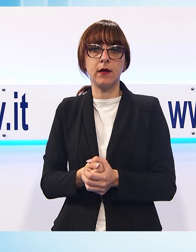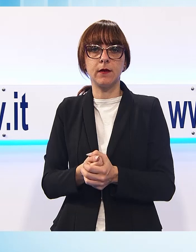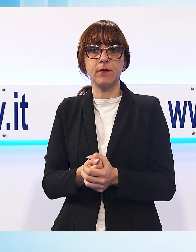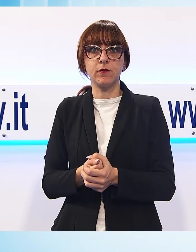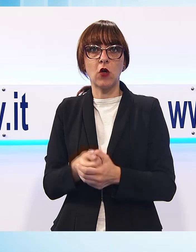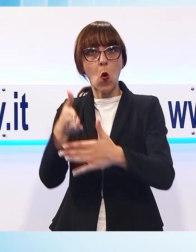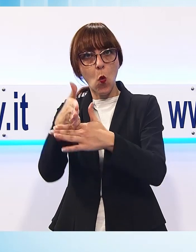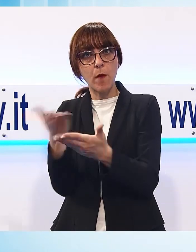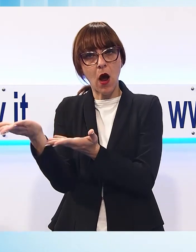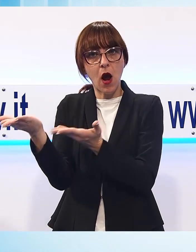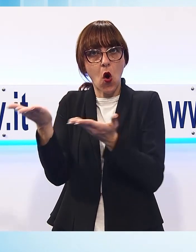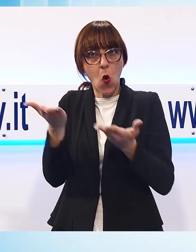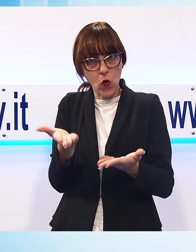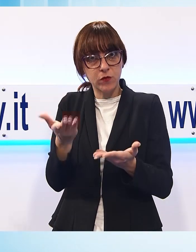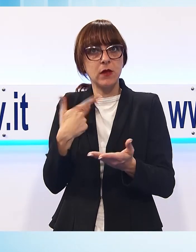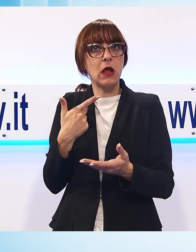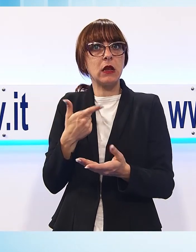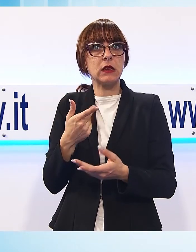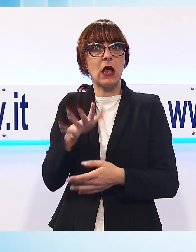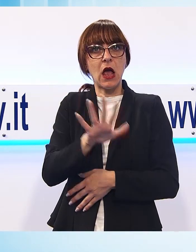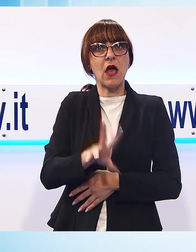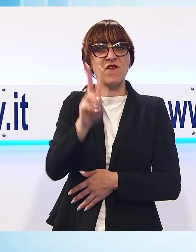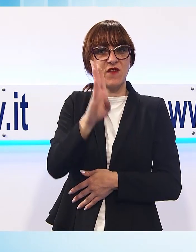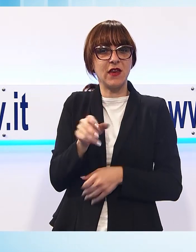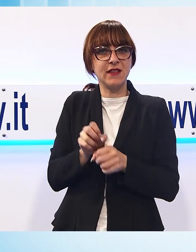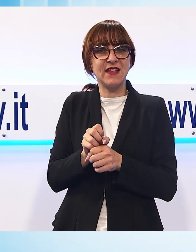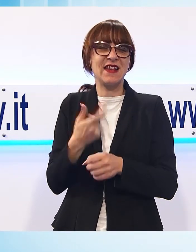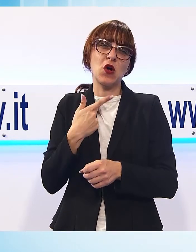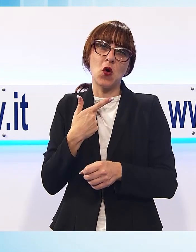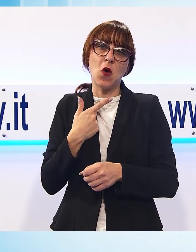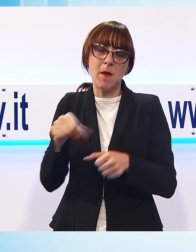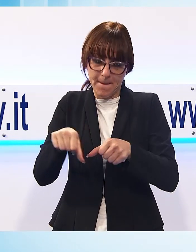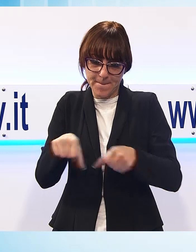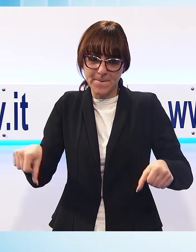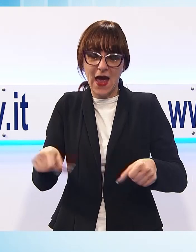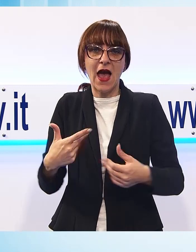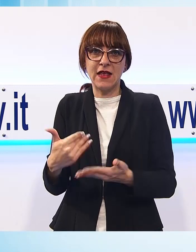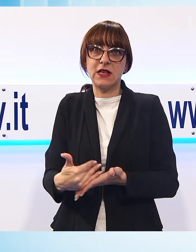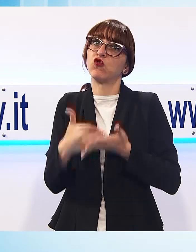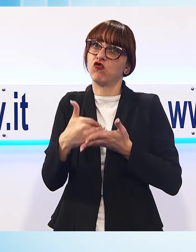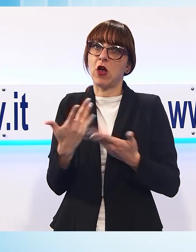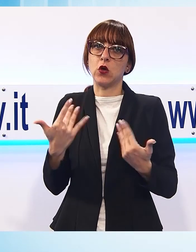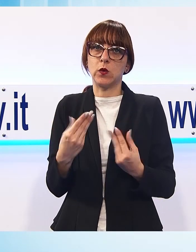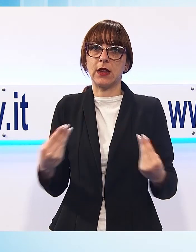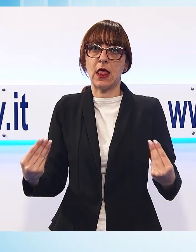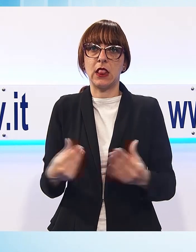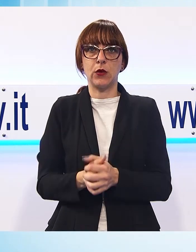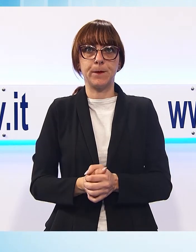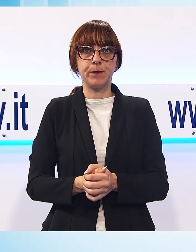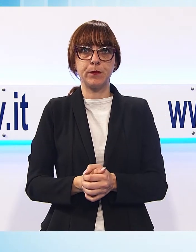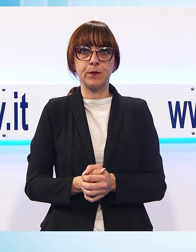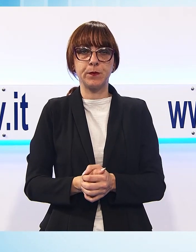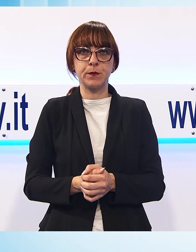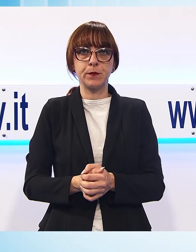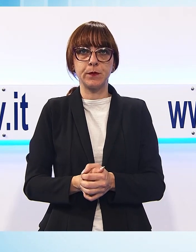bene o male, ormai è radicata in Versilia, che ancora continua a fare la nostra fortuna. Il bilancio della stagione che si